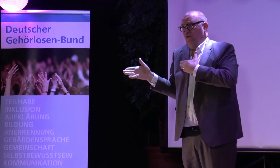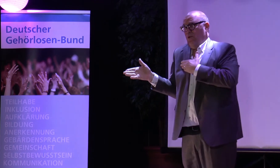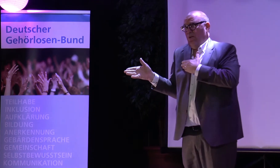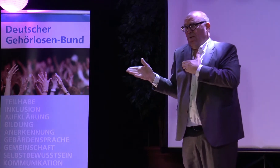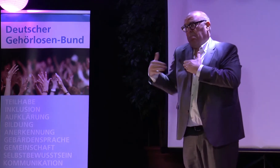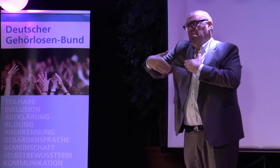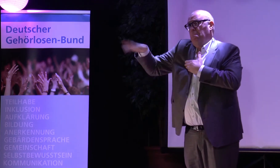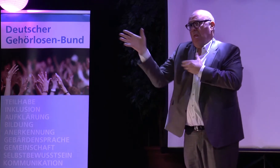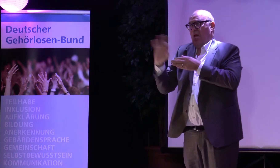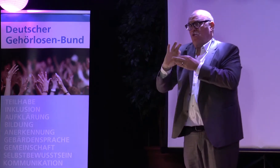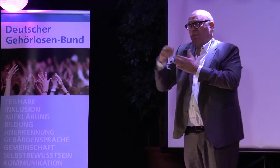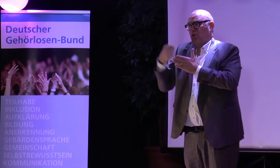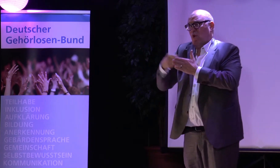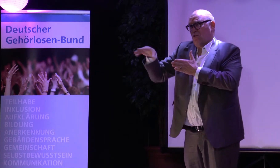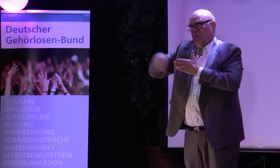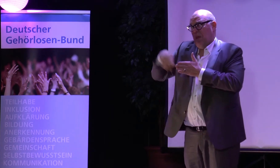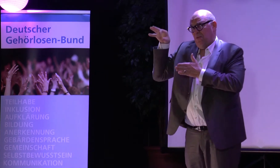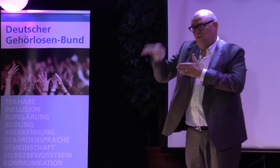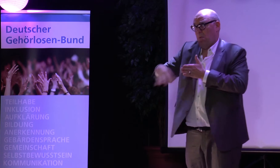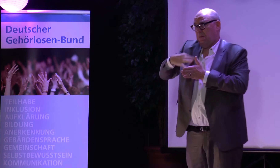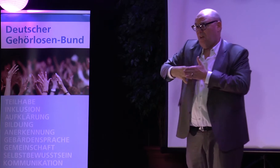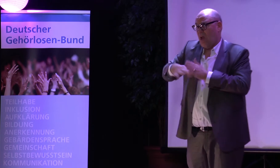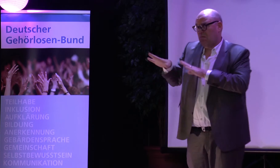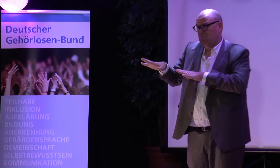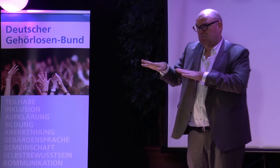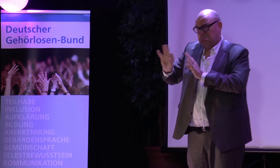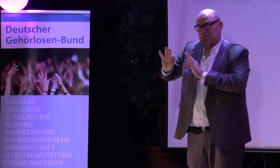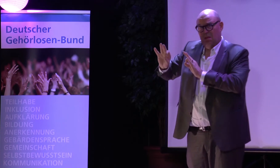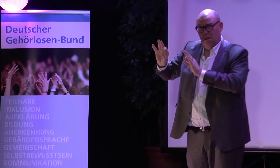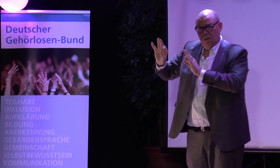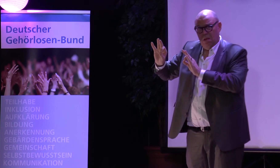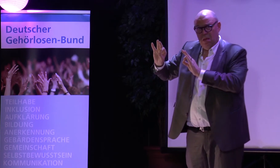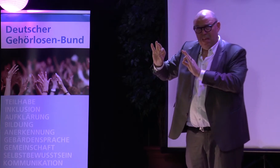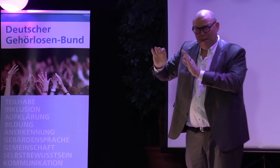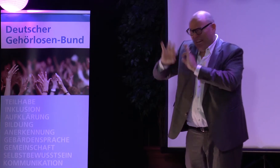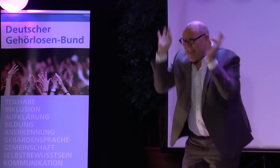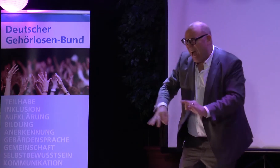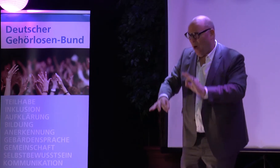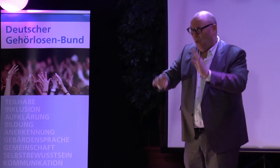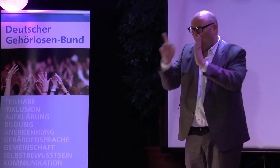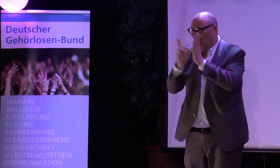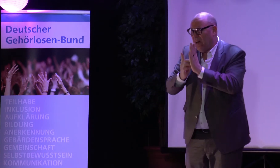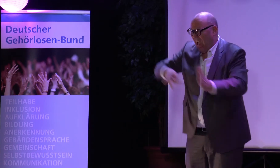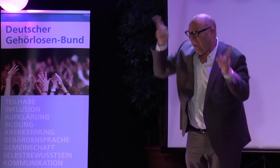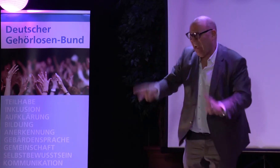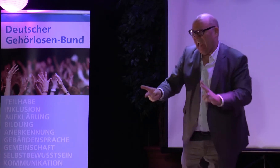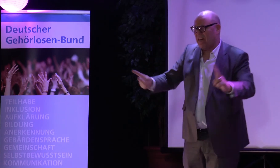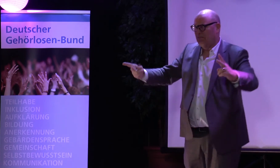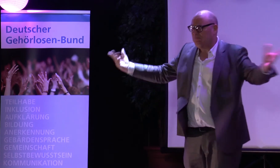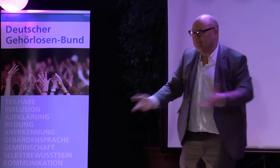Und beim Teilhabe-Gesetz ist es so, dass dort auch eine Tür aufgegangen ist. Für Kostenübernahmen von Gebärdensprachdornmetschern zum Beispiel.